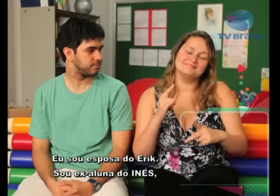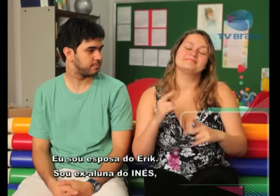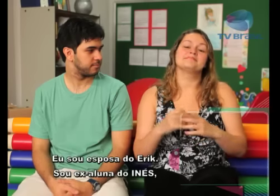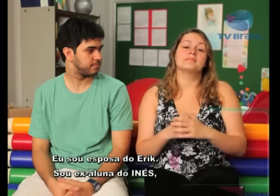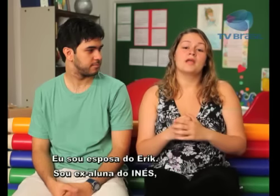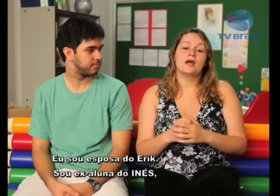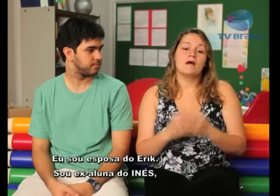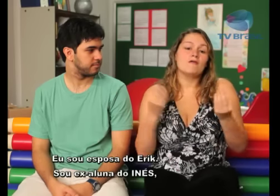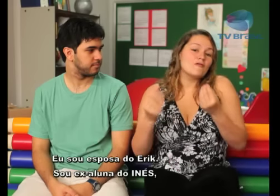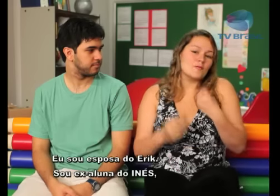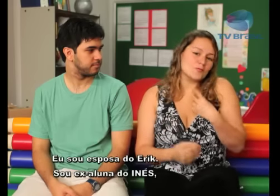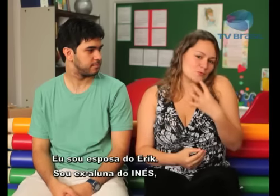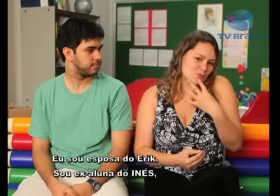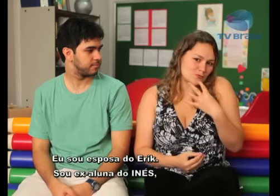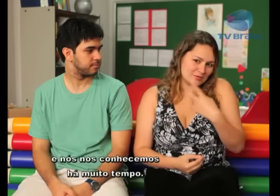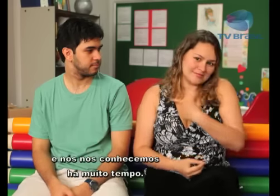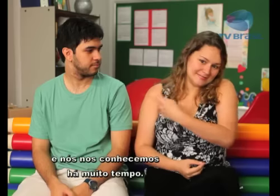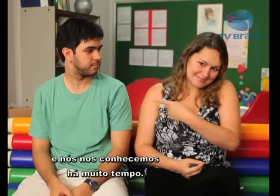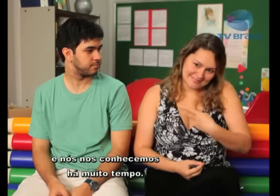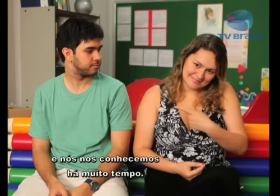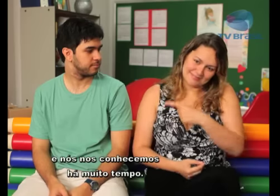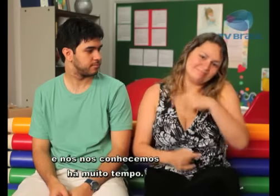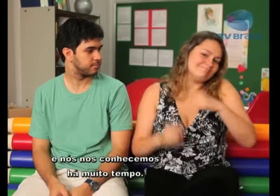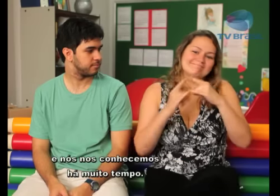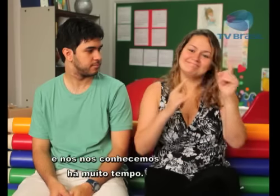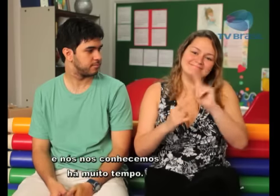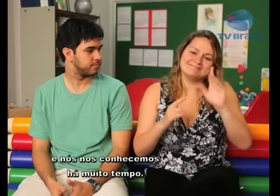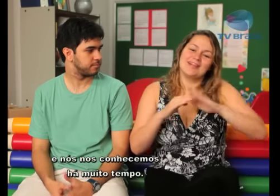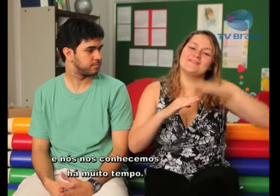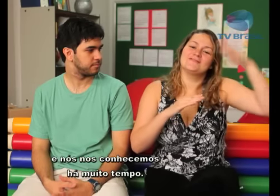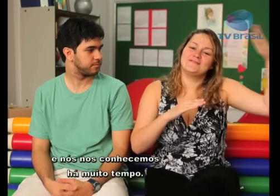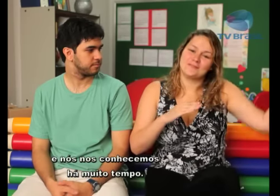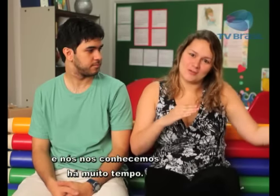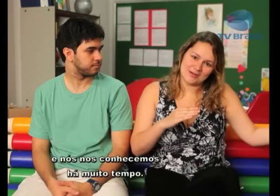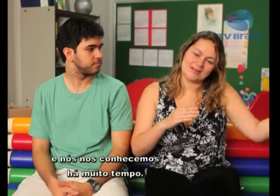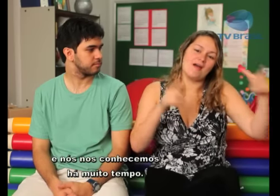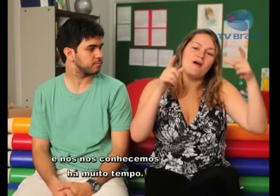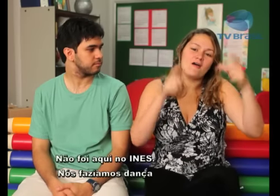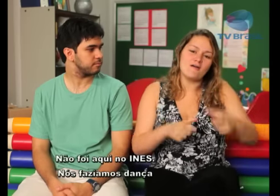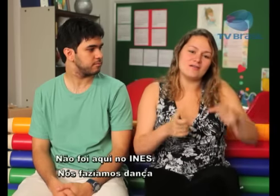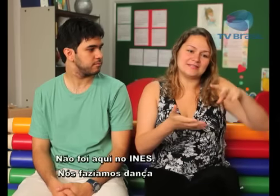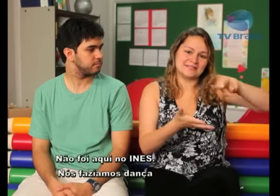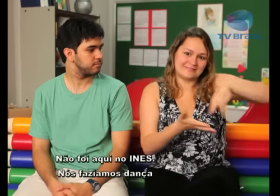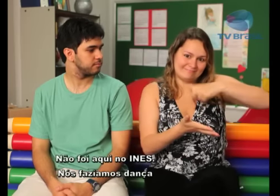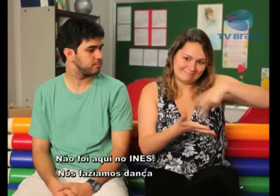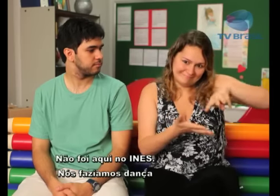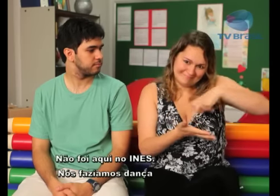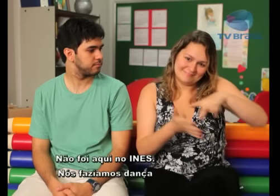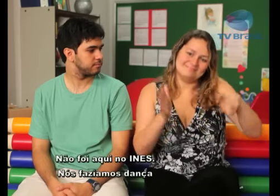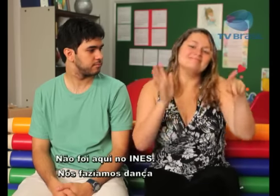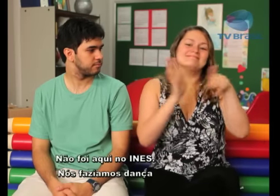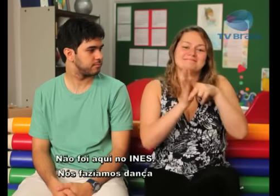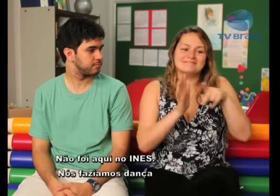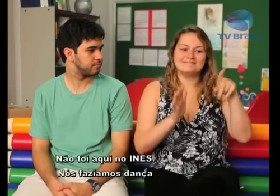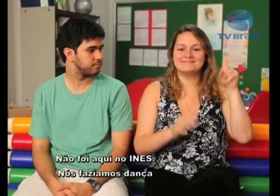sou ex-aluna do Ines e nós nos conhecemos há muito tempo. Não foi aqui no Ines, nós fazíamos